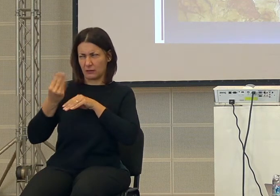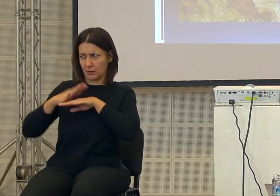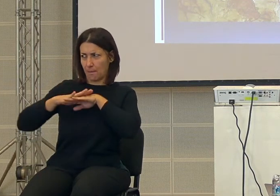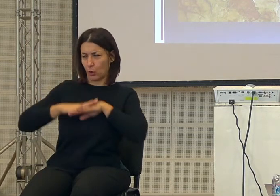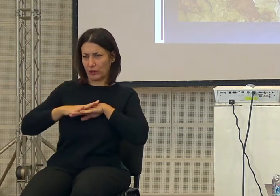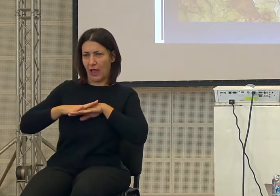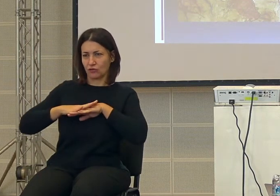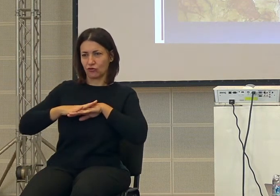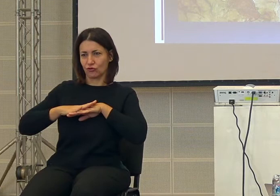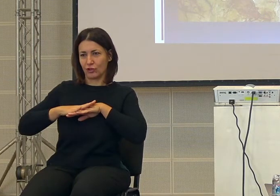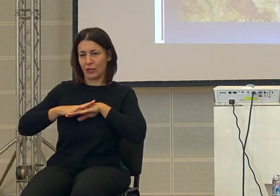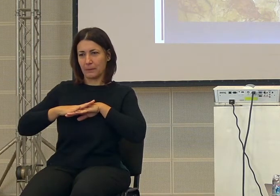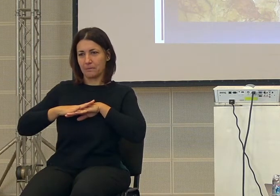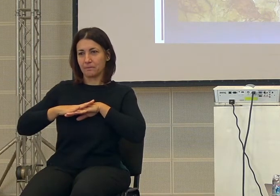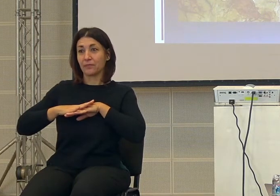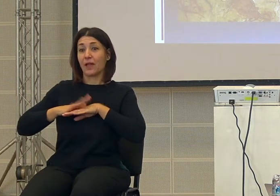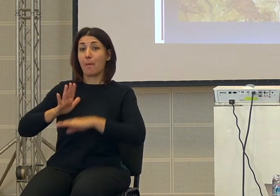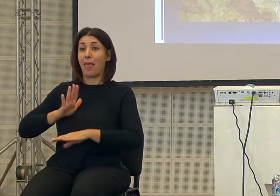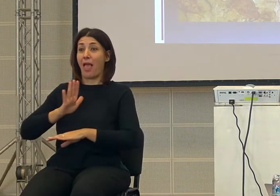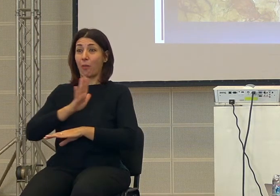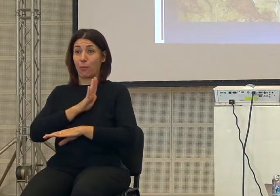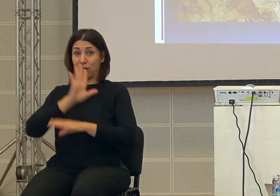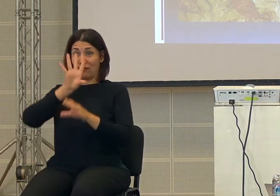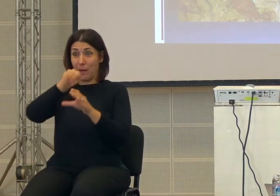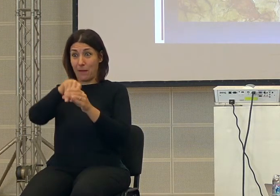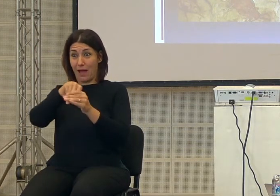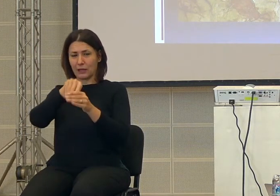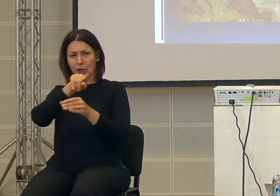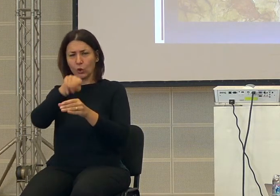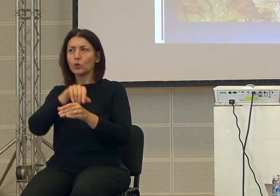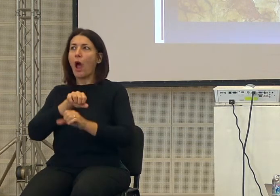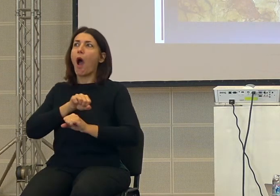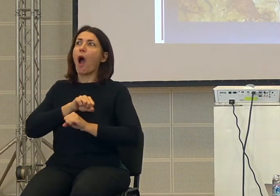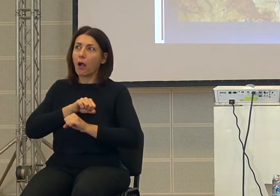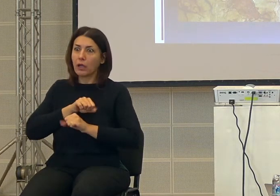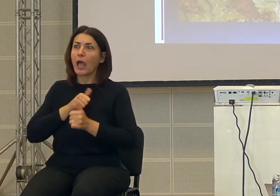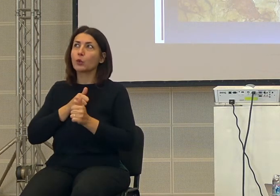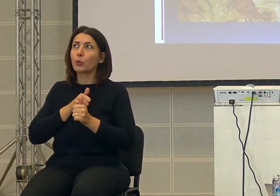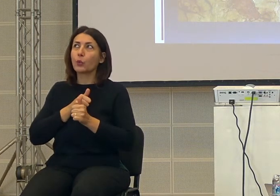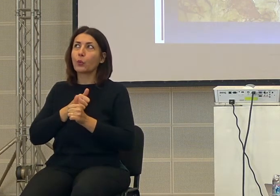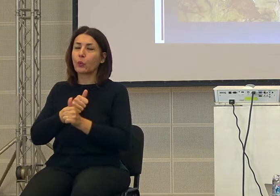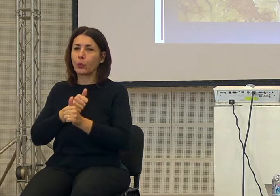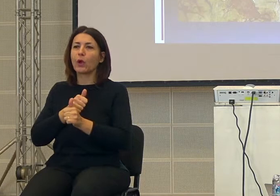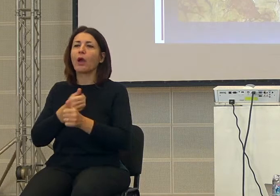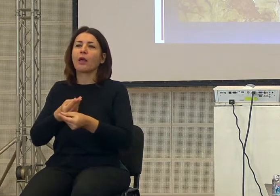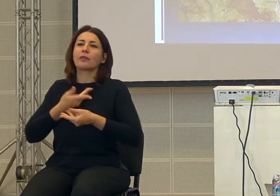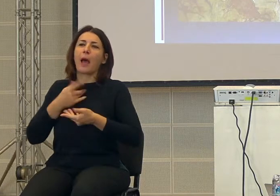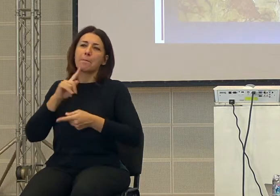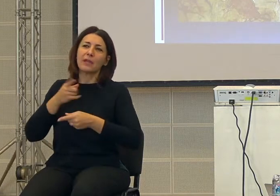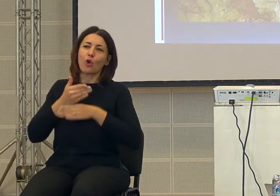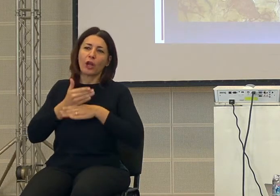Siccome tutti i membri della tribù ci credono, permette una migliore coesione sociale.